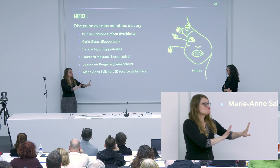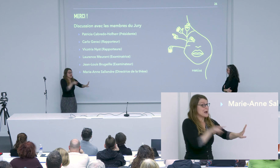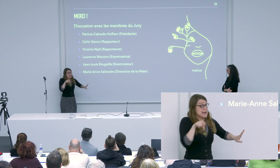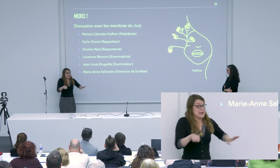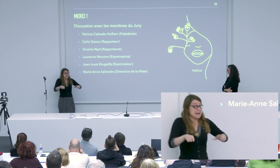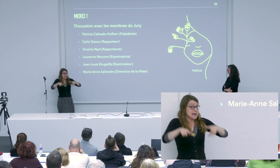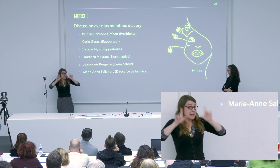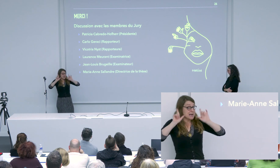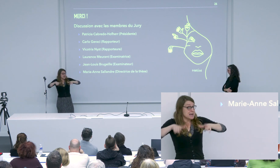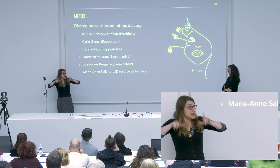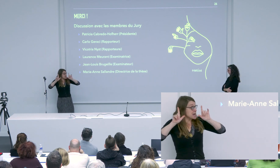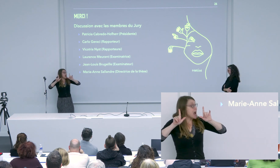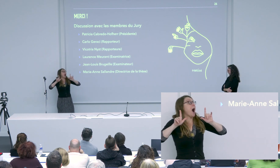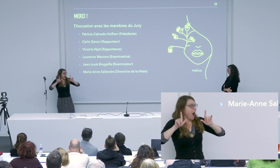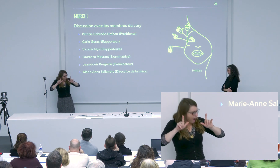Donc,